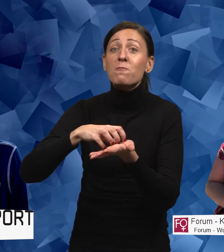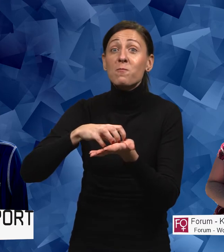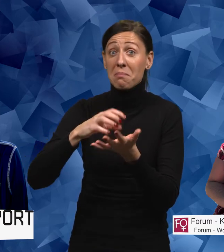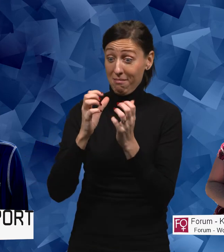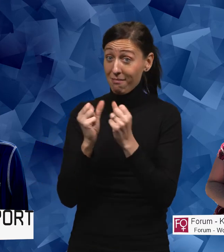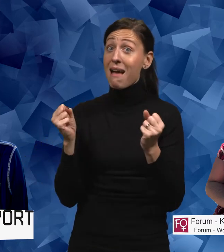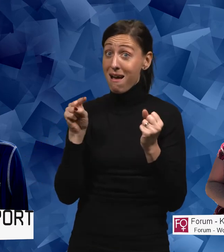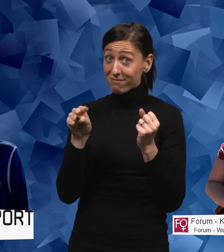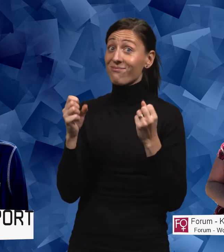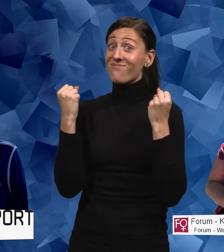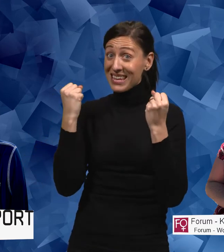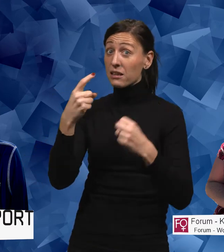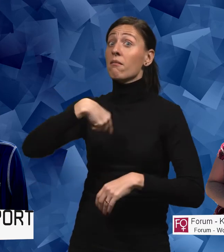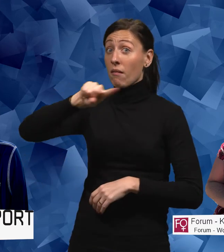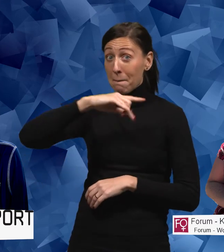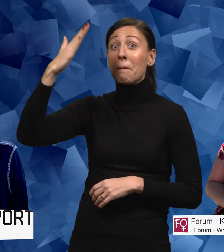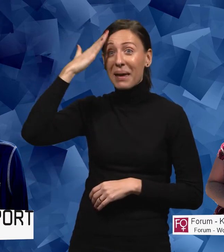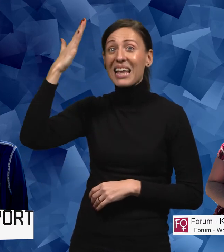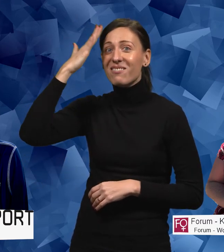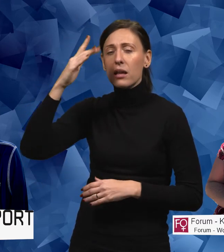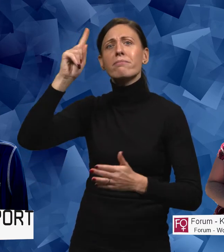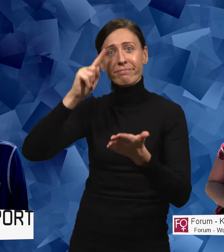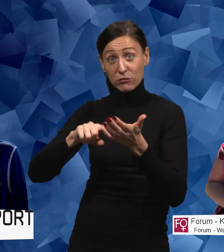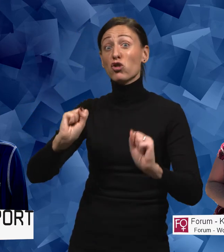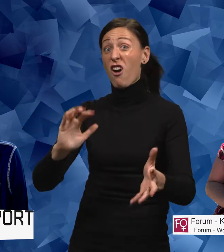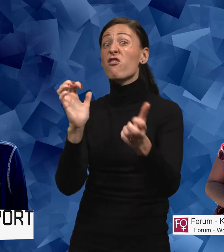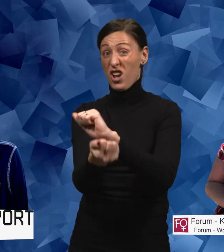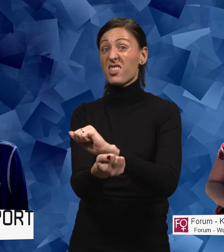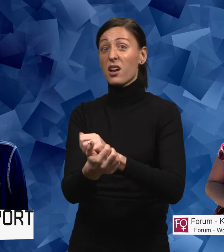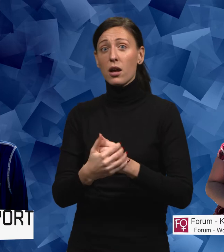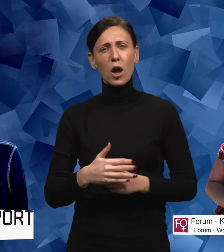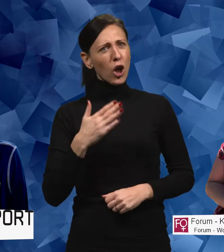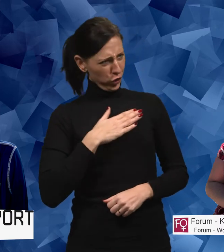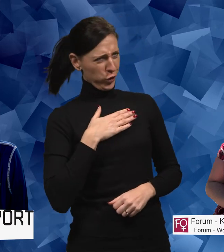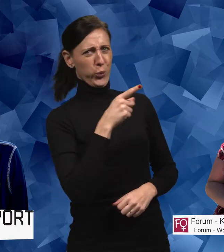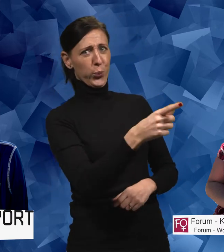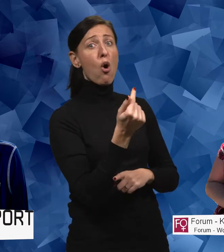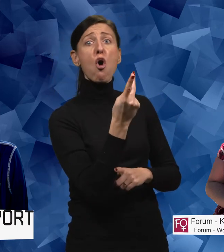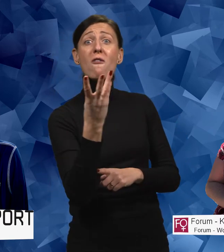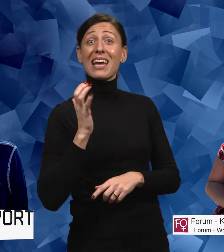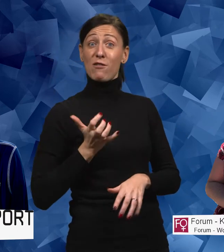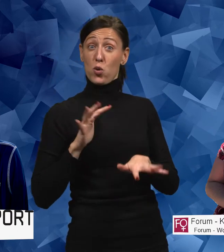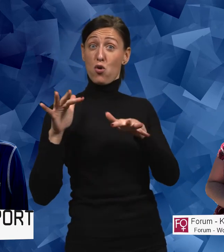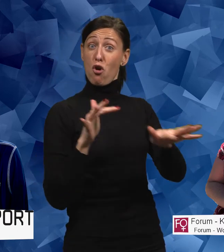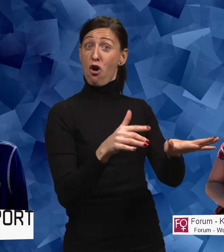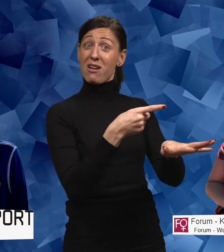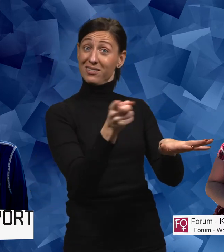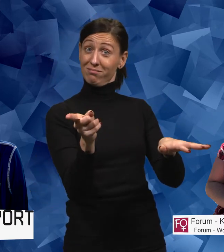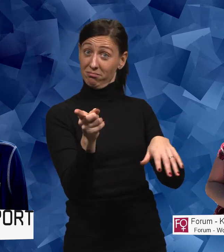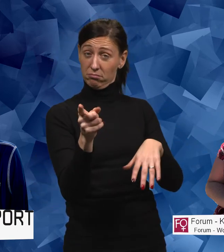Men det är viktigt att vara medveten om för att vi ska kunna förändra det här. Tycker du att den övriga kvinnorörelsen har någonting